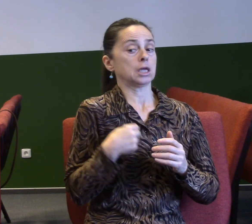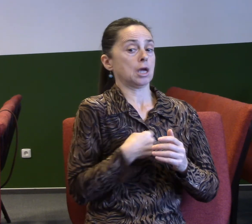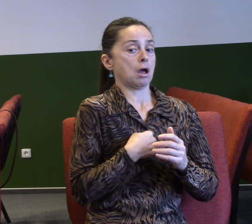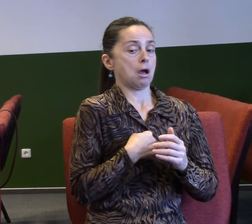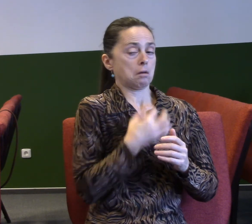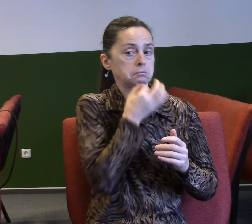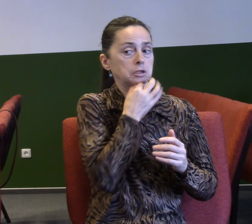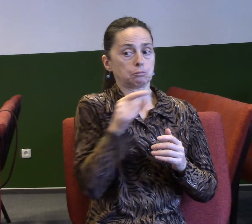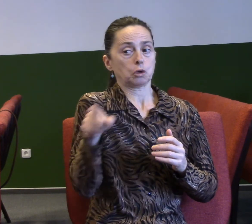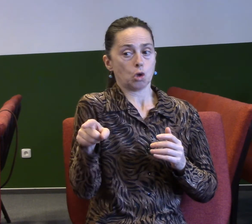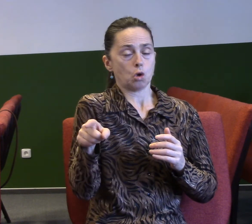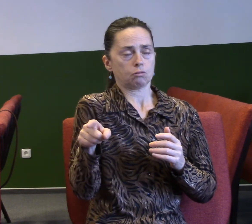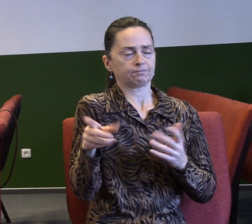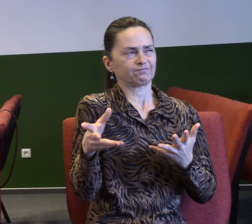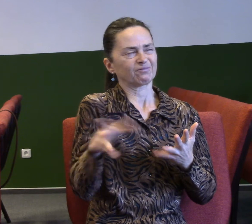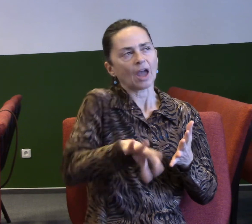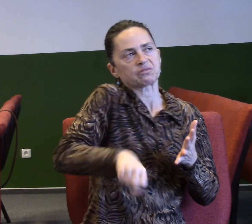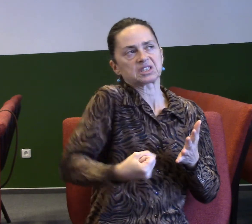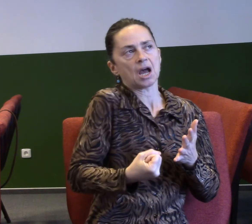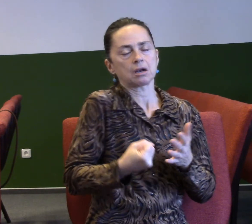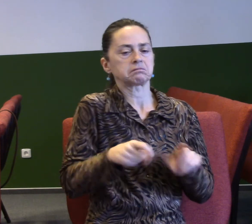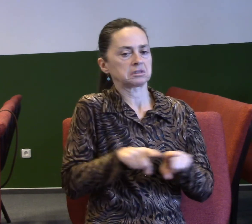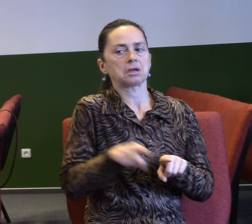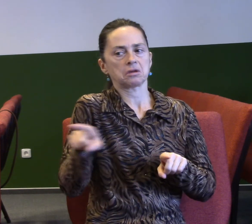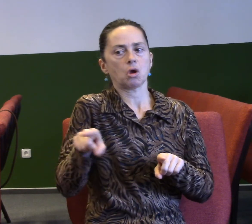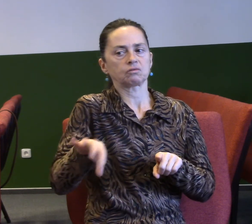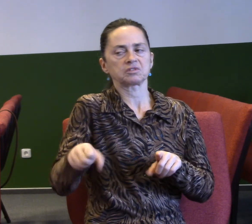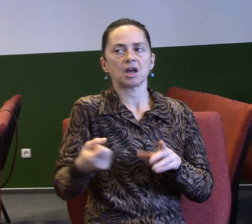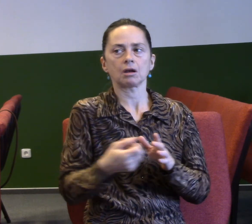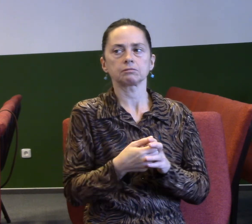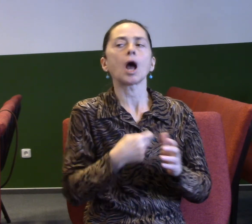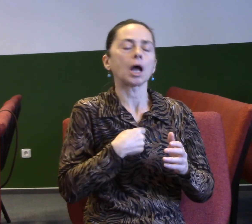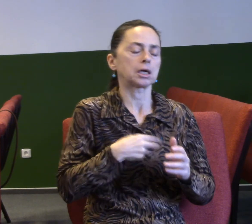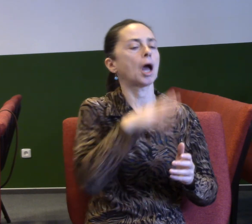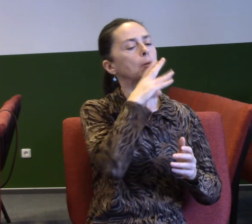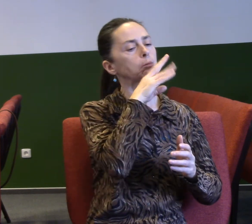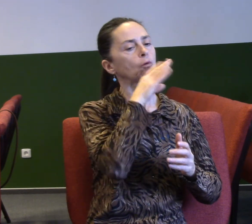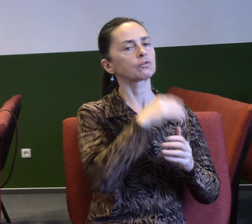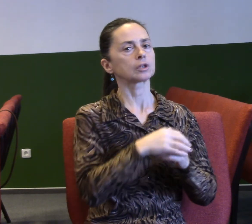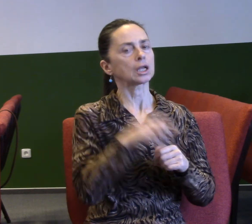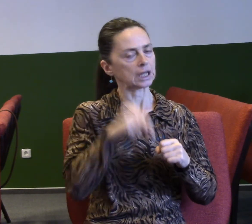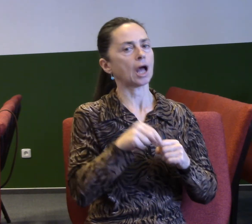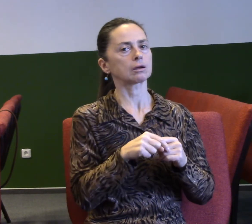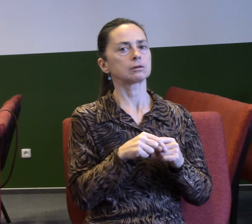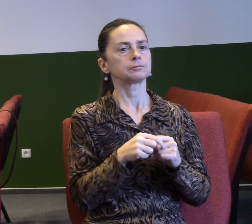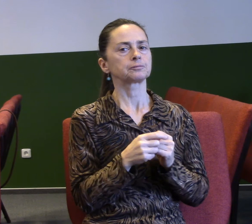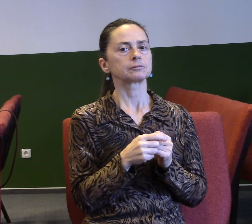Já bych to takhle řekl. Z tohohle důvodu. A proto, když on to řekl, určitě má ten samý důvod.